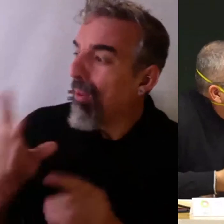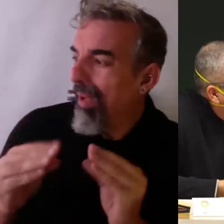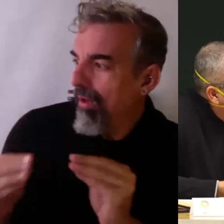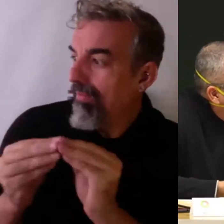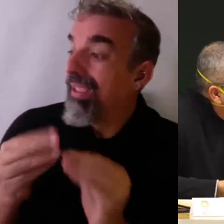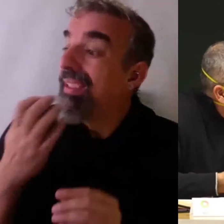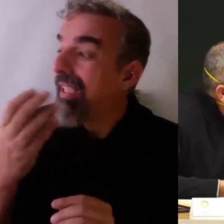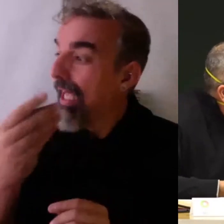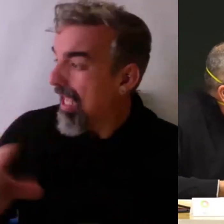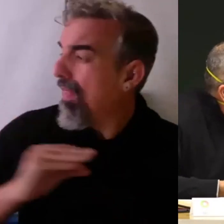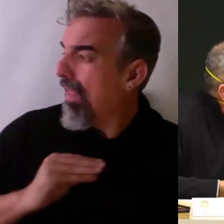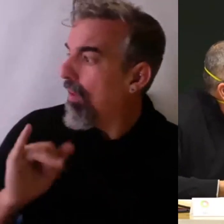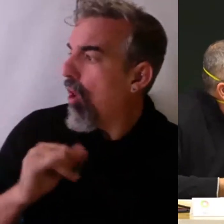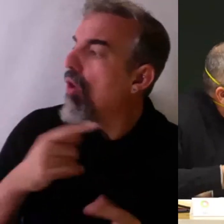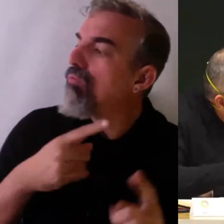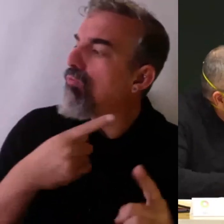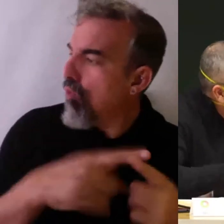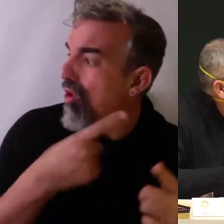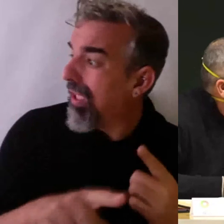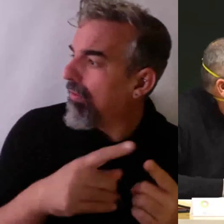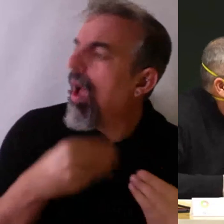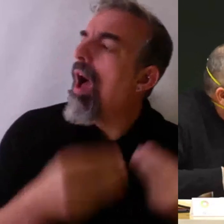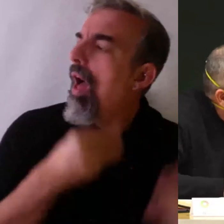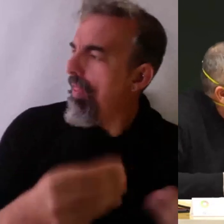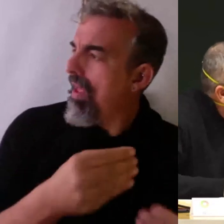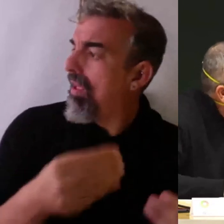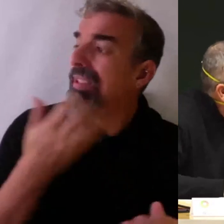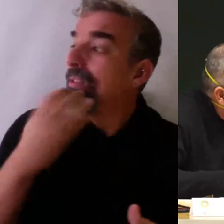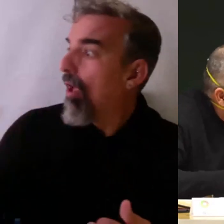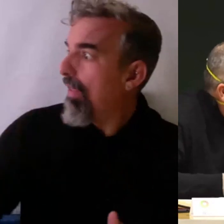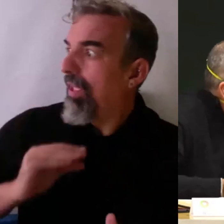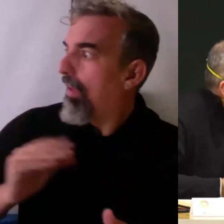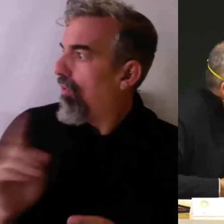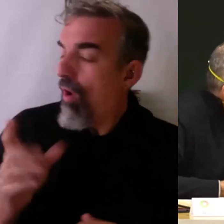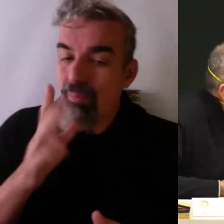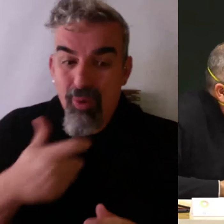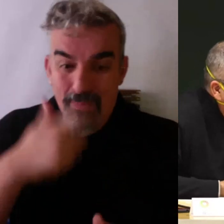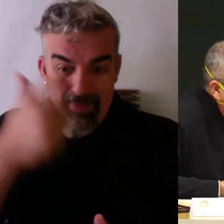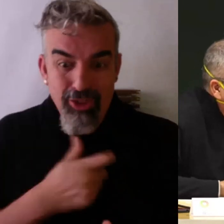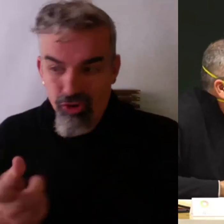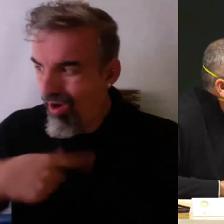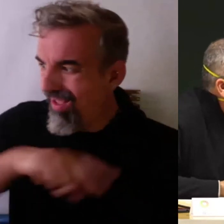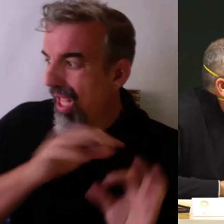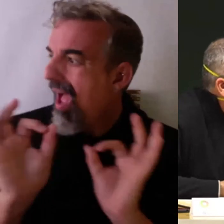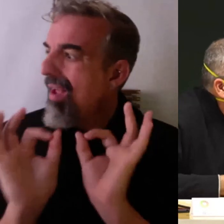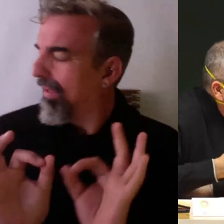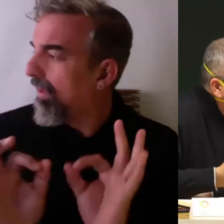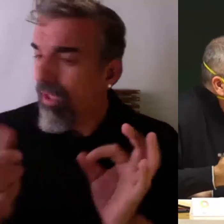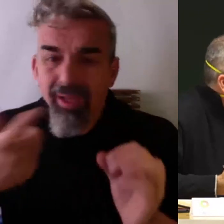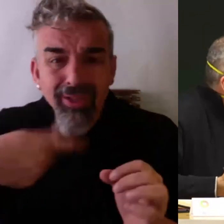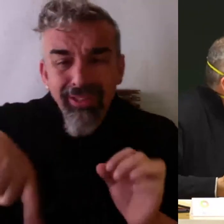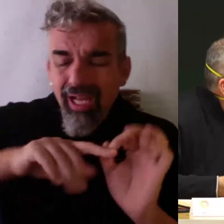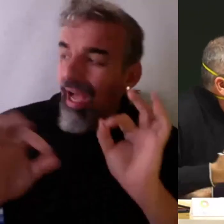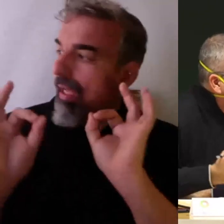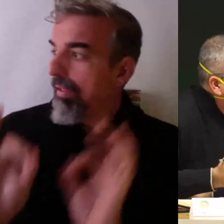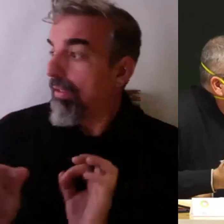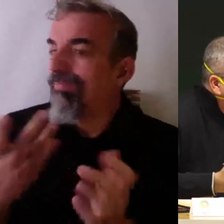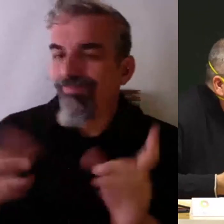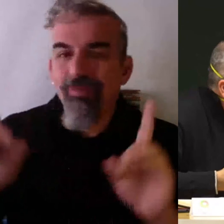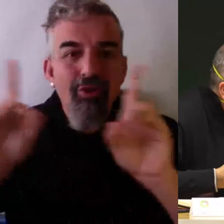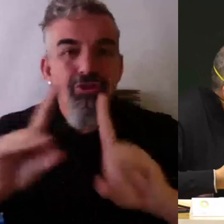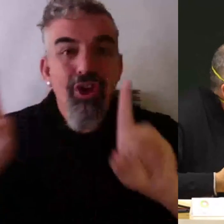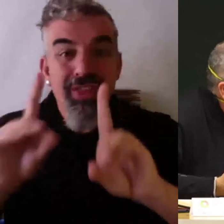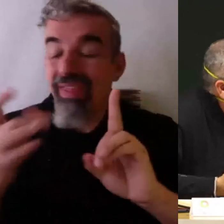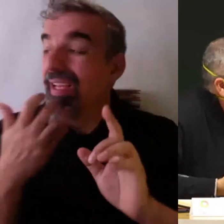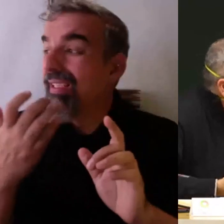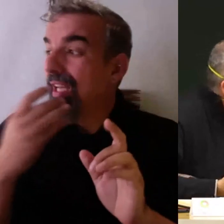que haya incentivos para unas cosas y no para otras, precisamente porque somos así, como yo creo que estamos de acuerdo, pues la docencia no va a avanzar